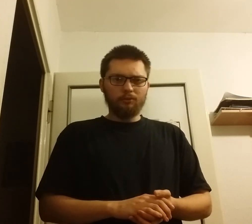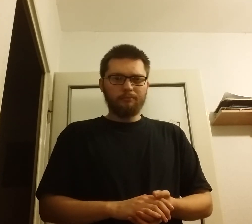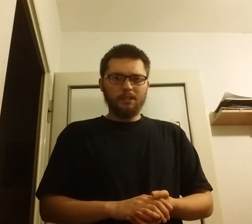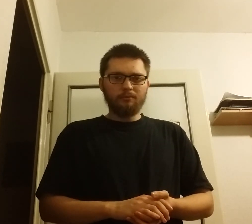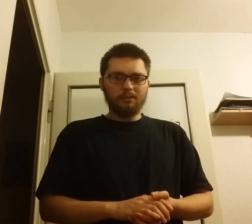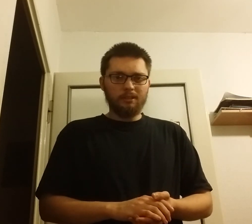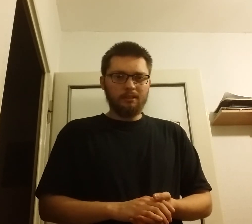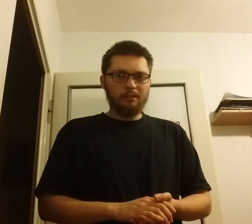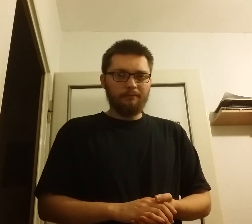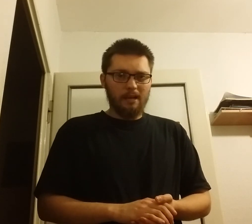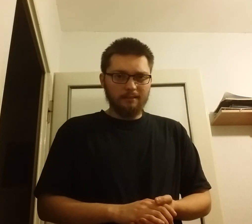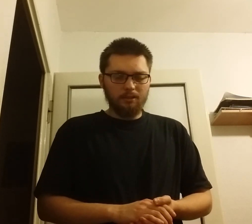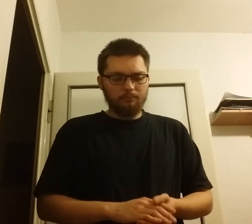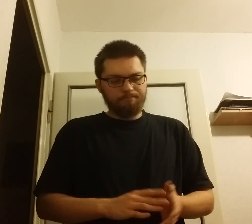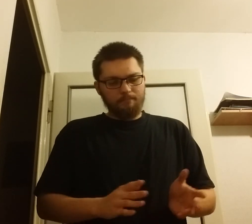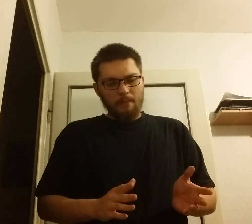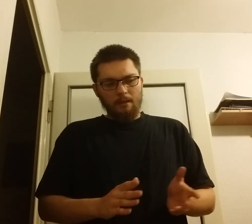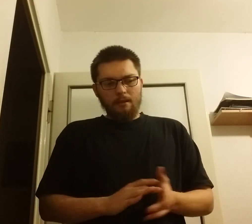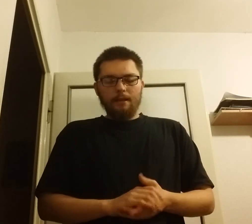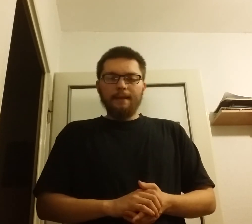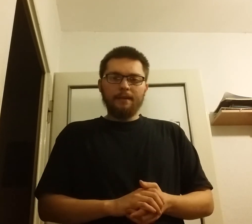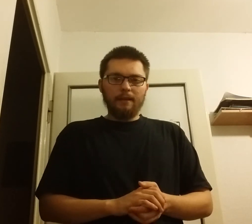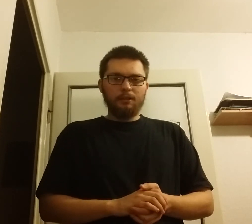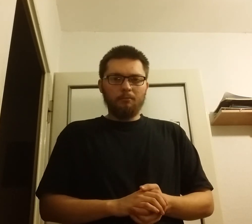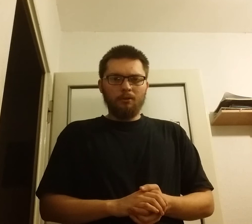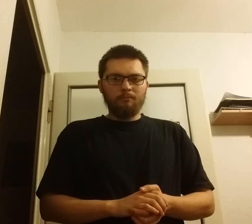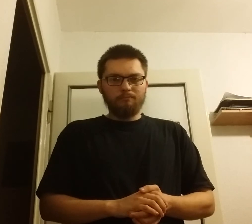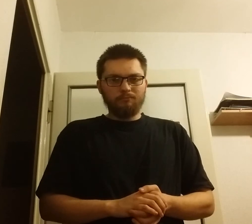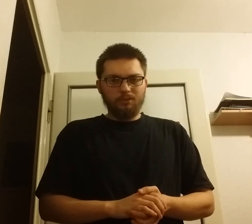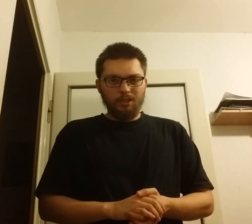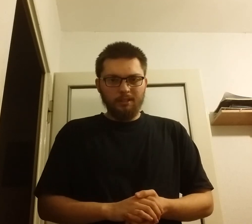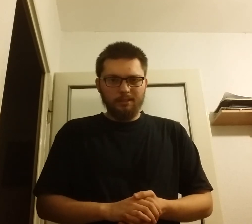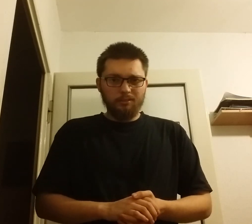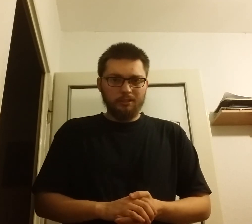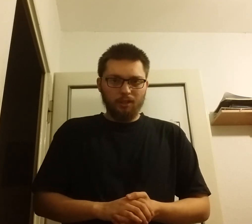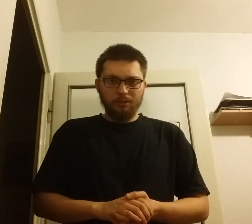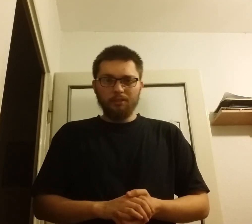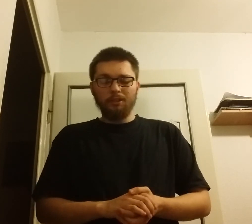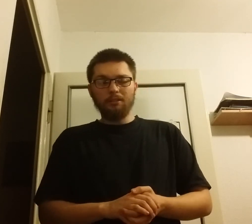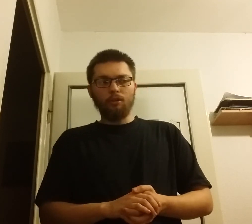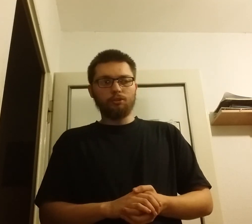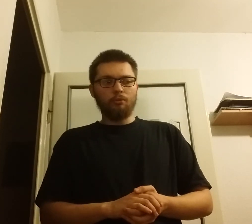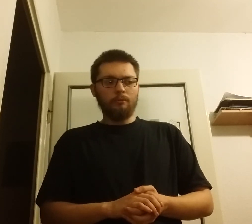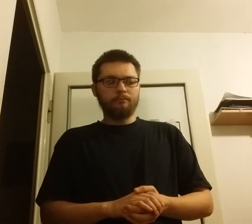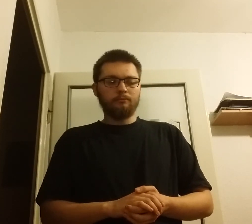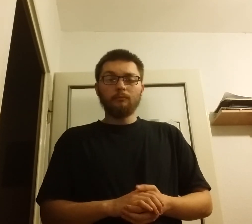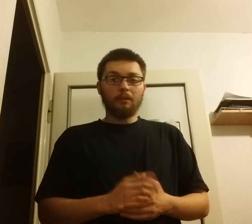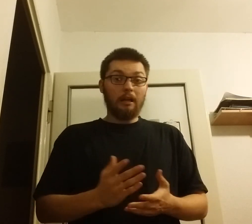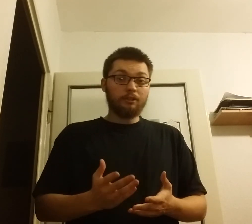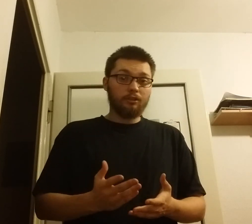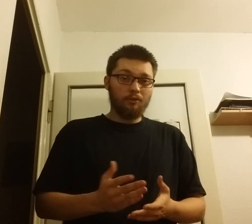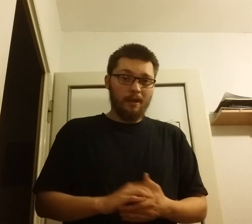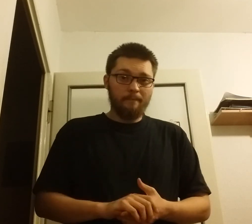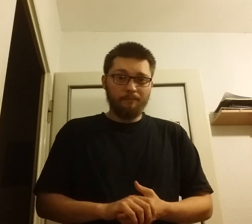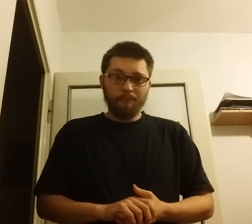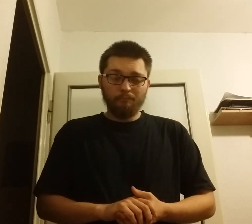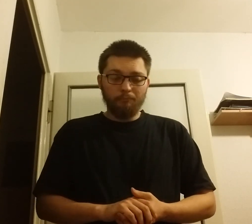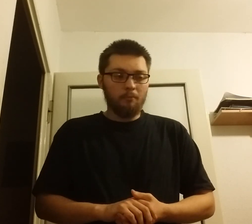porozumieniu z Francją jak wiadomo nigdy do tego nie doszło a szkoda bo